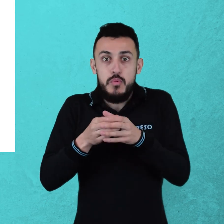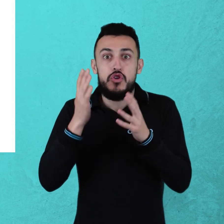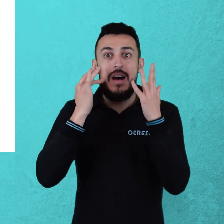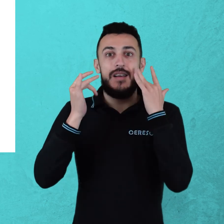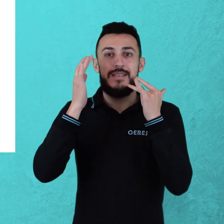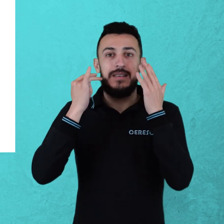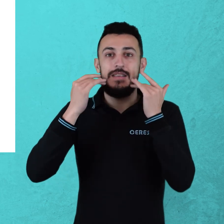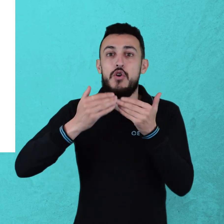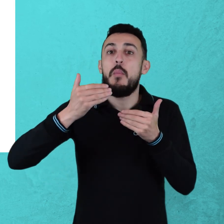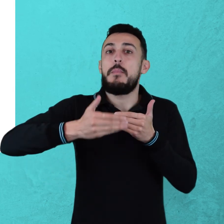posteriores.